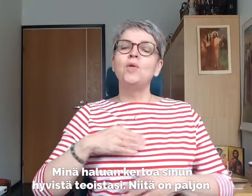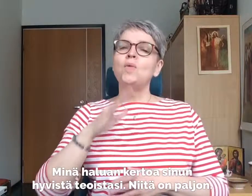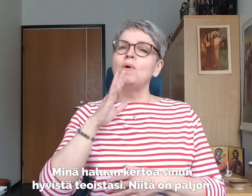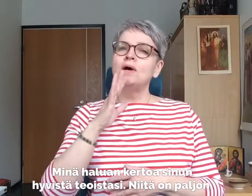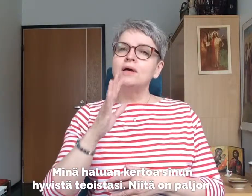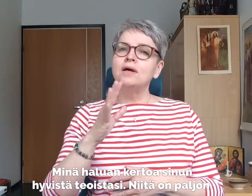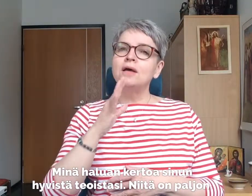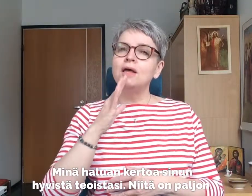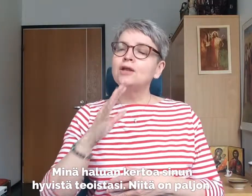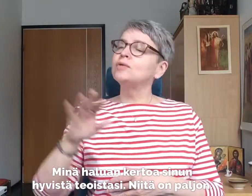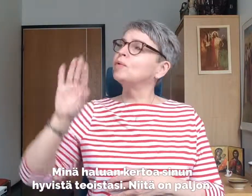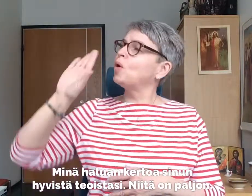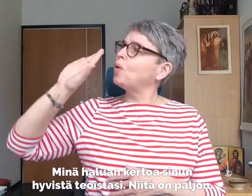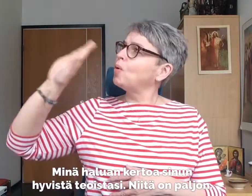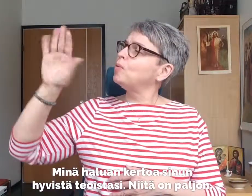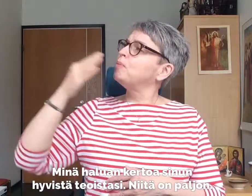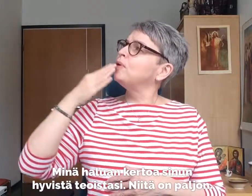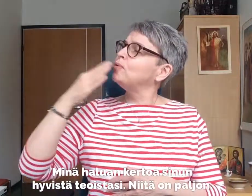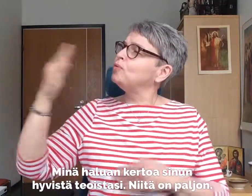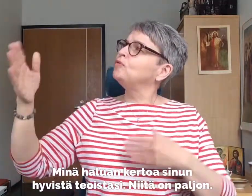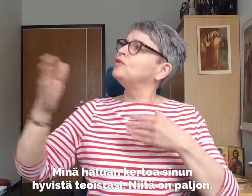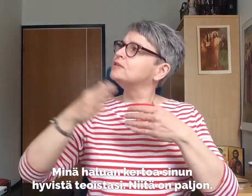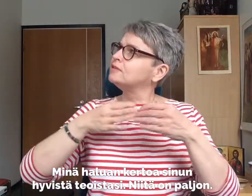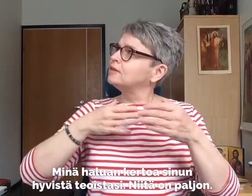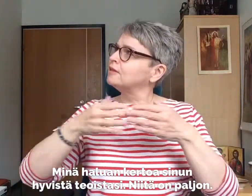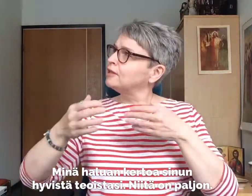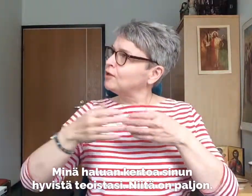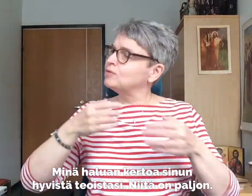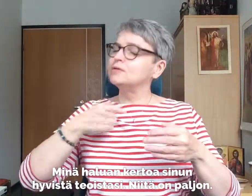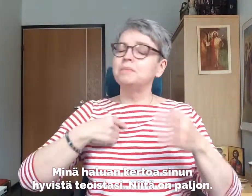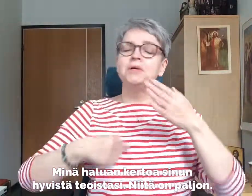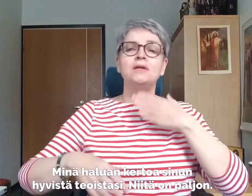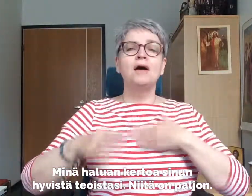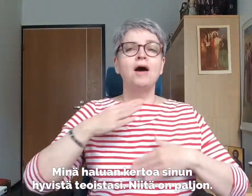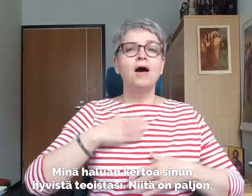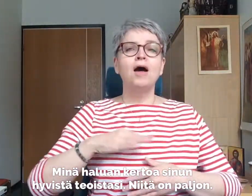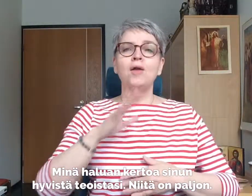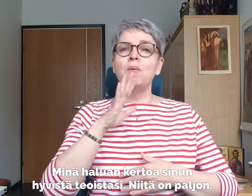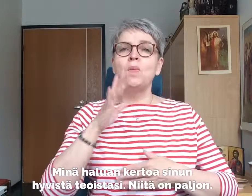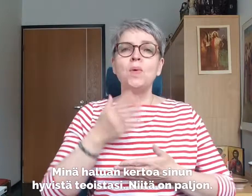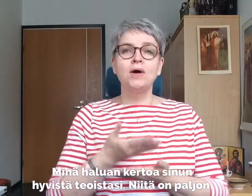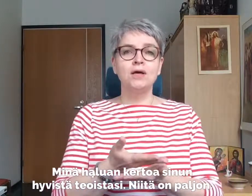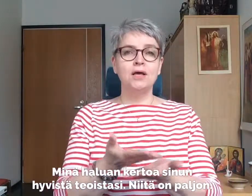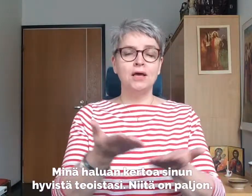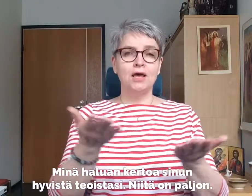Minä haluan kertoa sinun hyvistä teoistasi. Niitä on paljon.